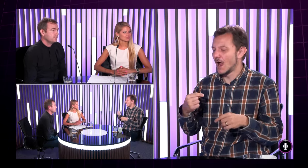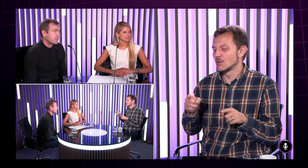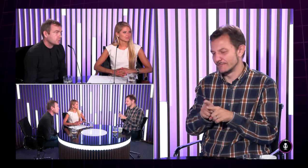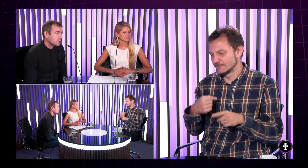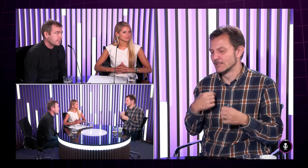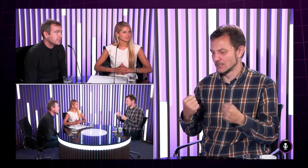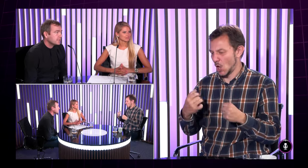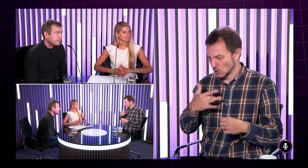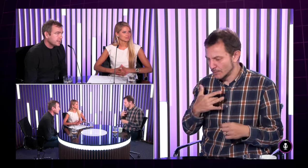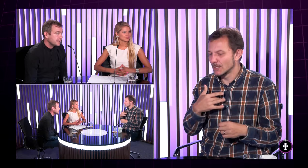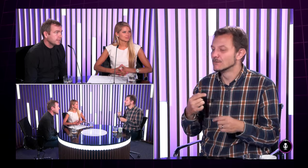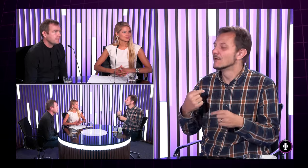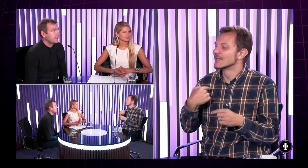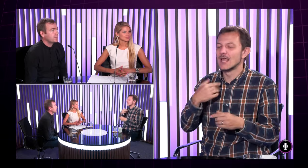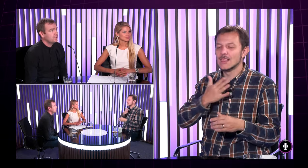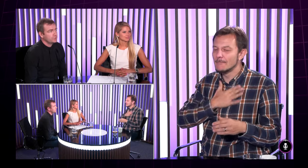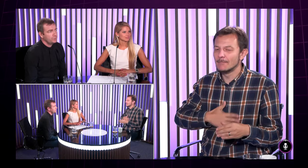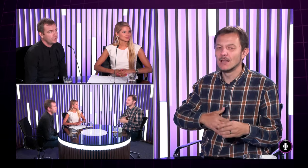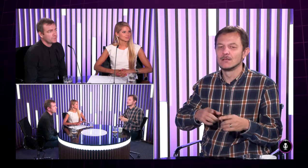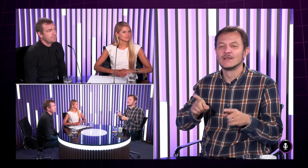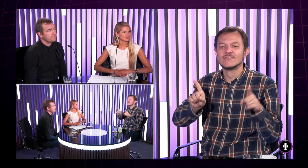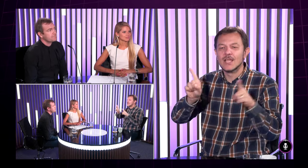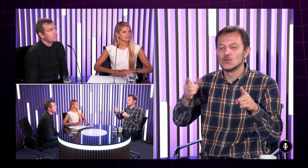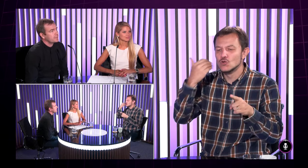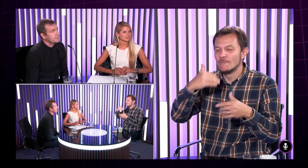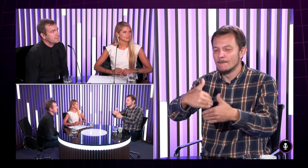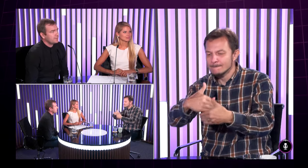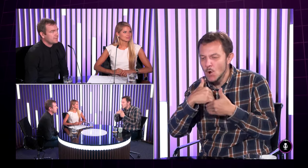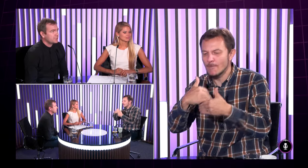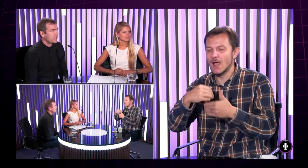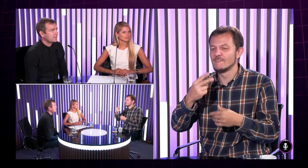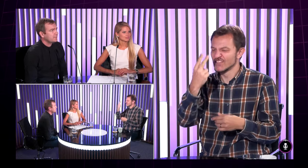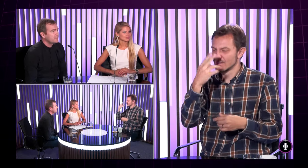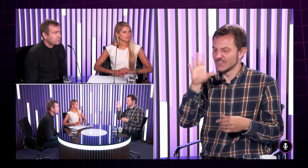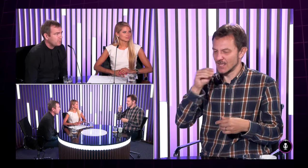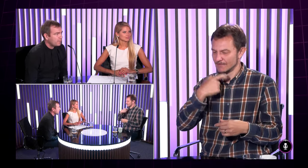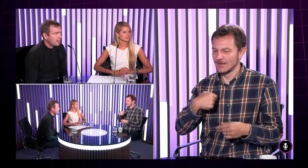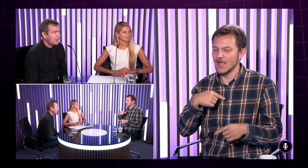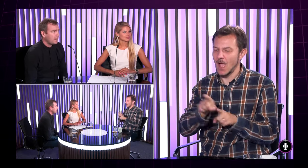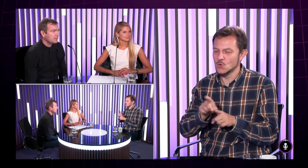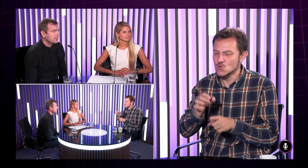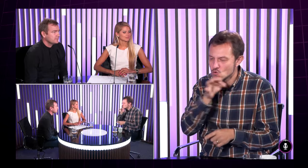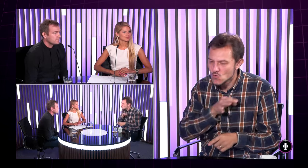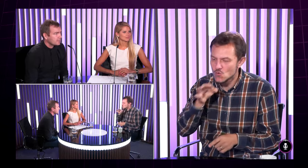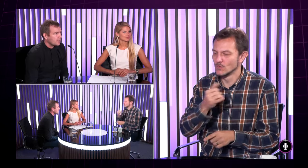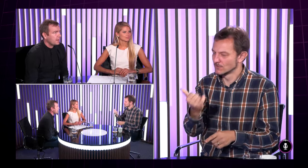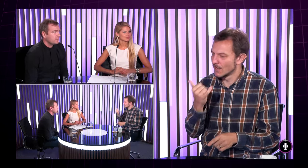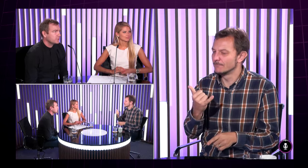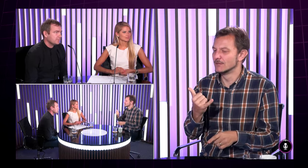áno ako človek citlivý ako osobnosť nemám tiež rád keby mi niekto pomáhal